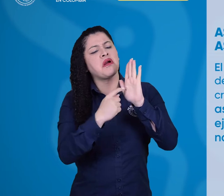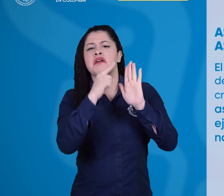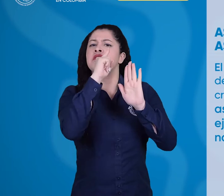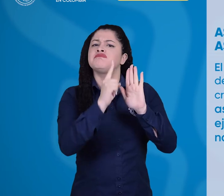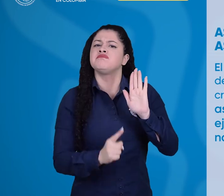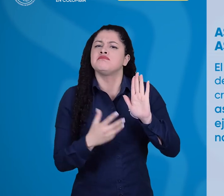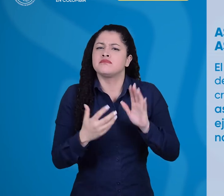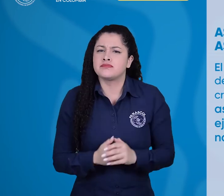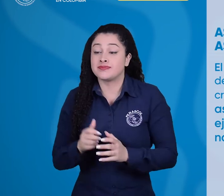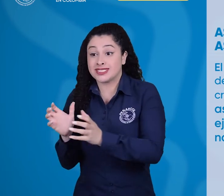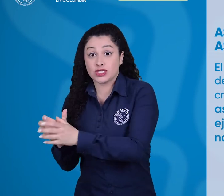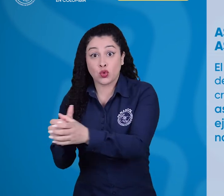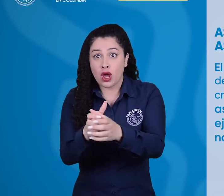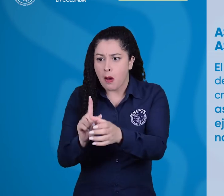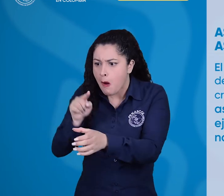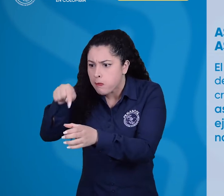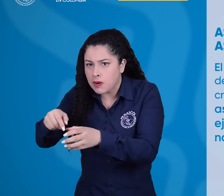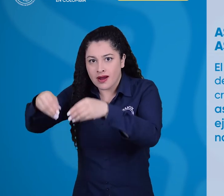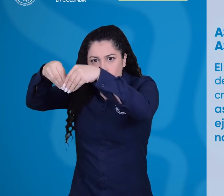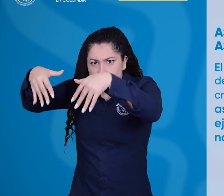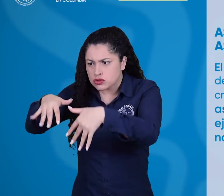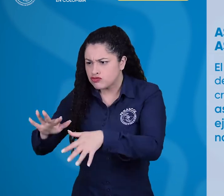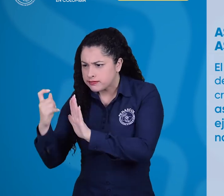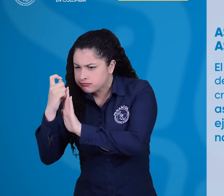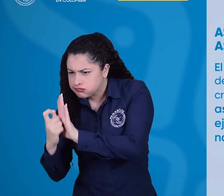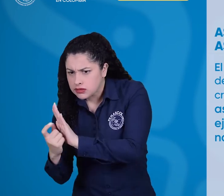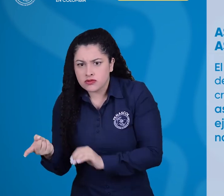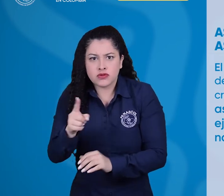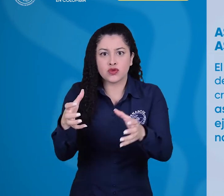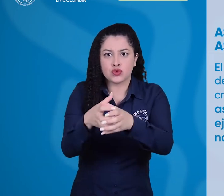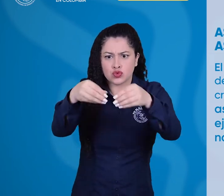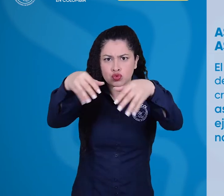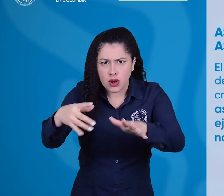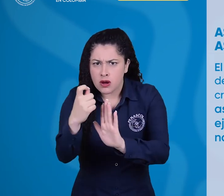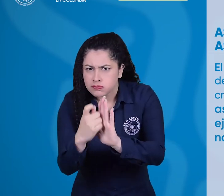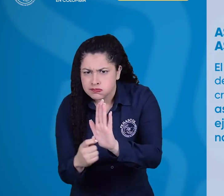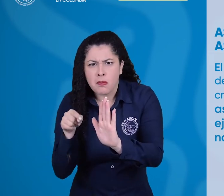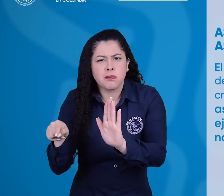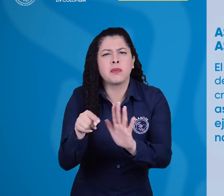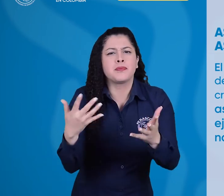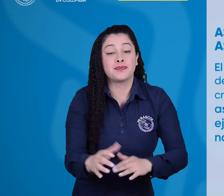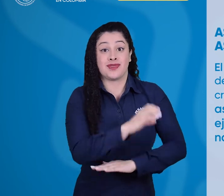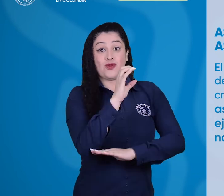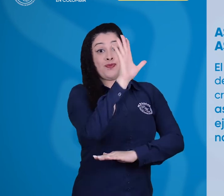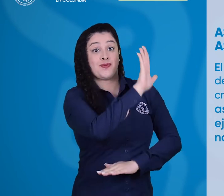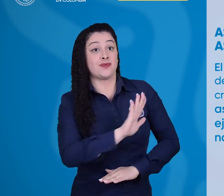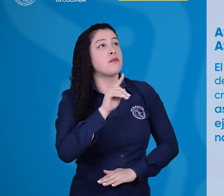y los criterios de las asociaciones para ejercer representatividad nacional de las personas con